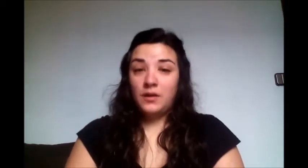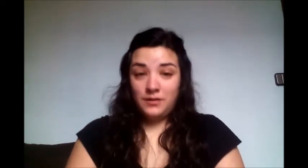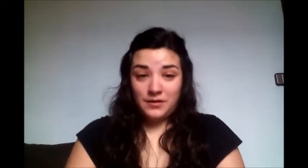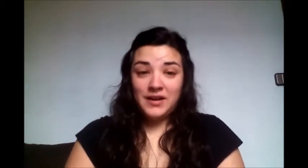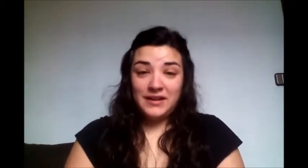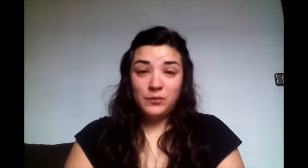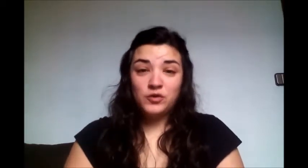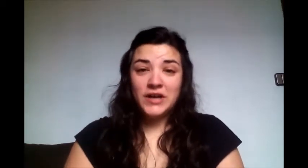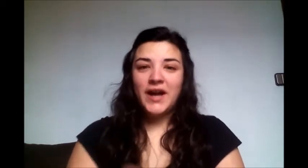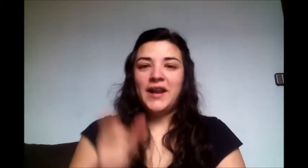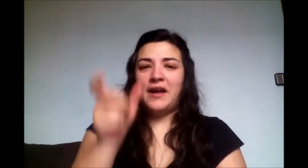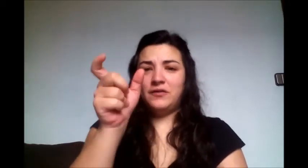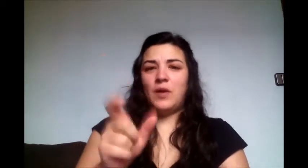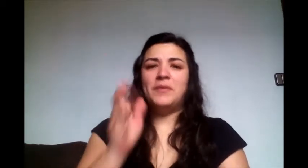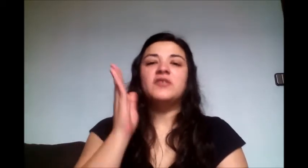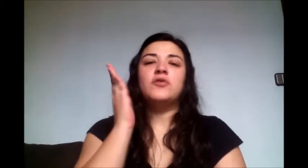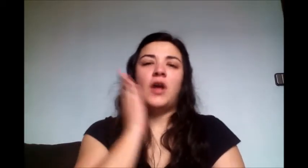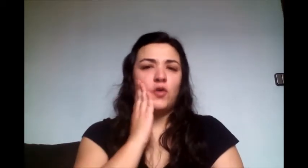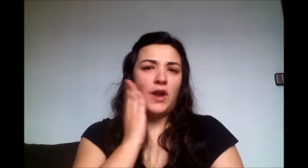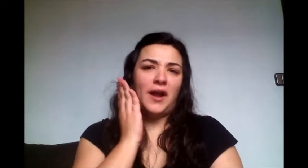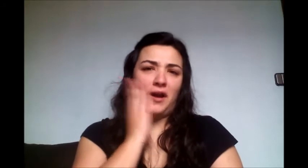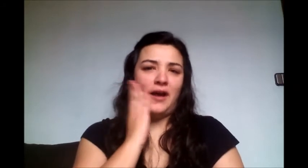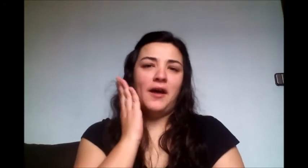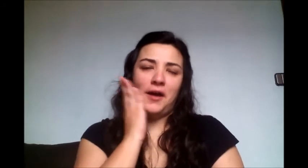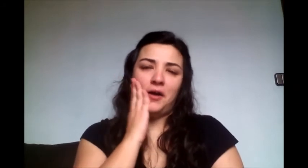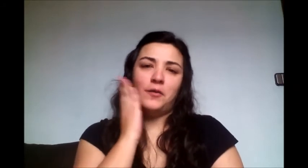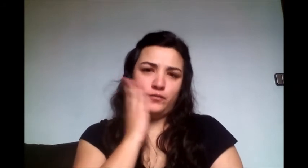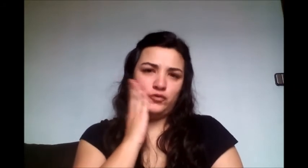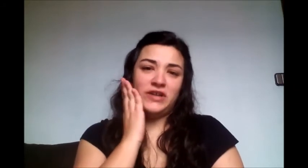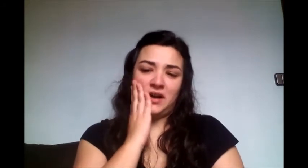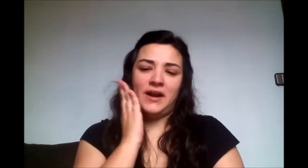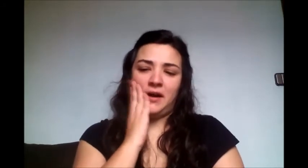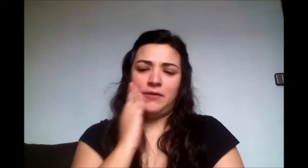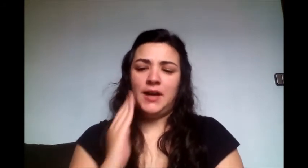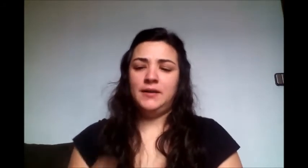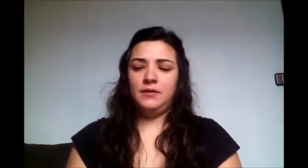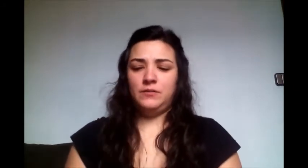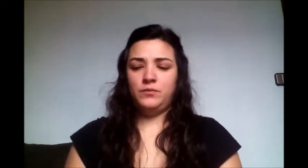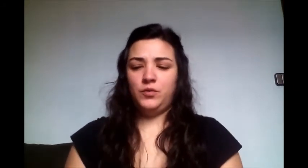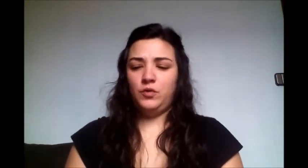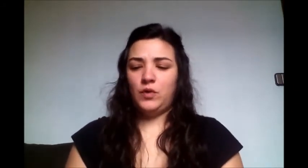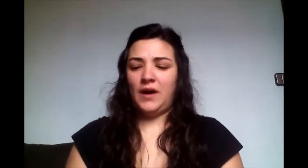que tiene mucha cara, una persona con la cara, mucha cara, vale, muy dura,